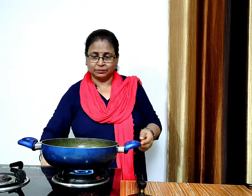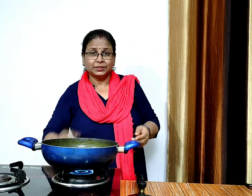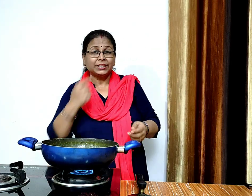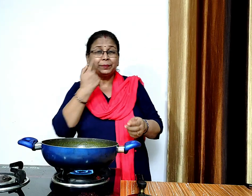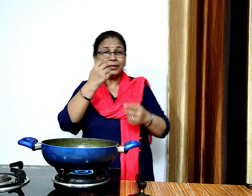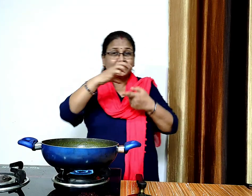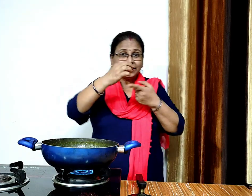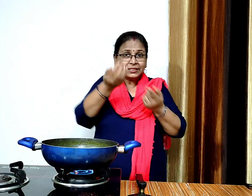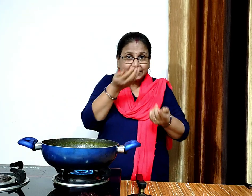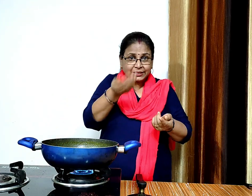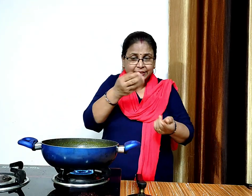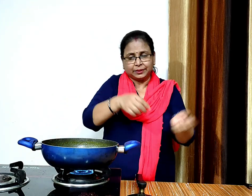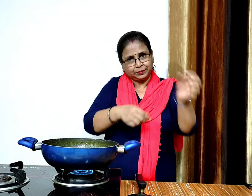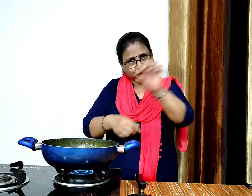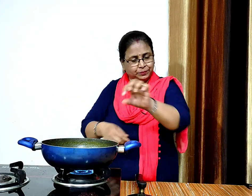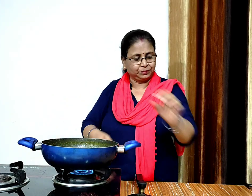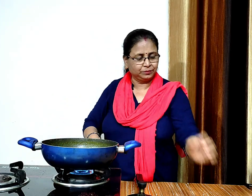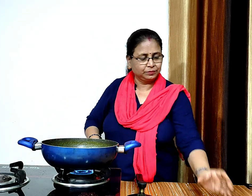और इमली के पाने को भी डाल देंगे